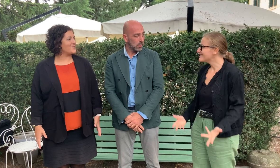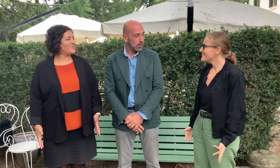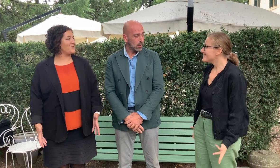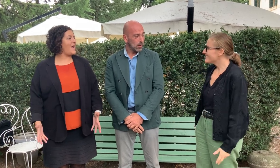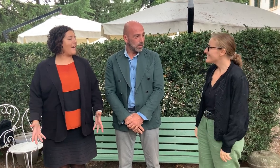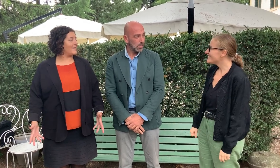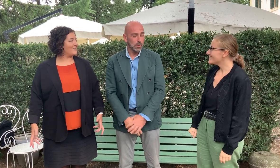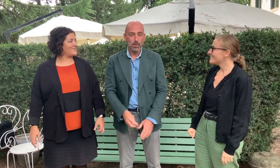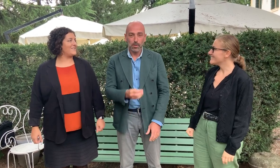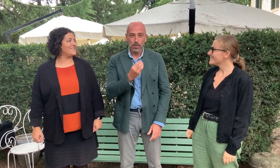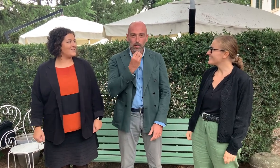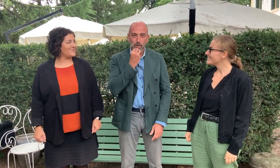terminata, cosa è lì?